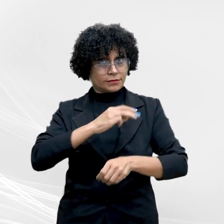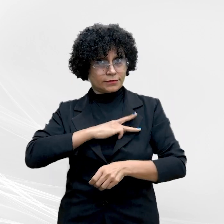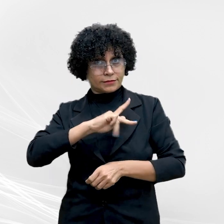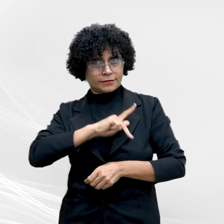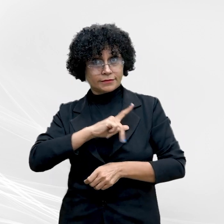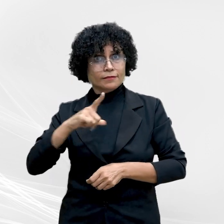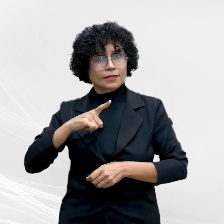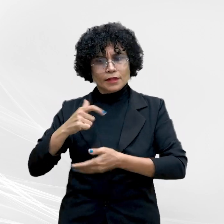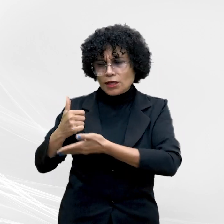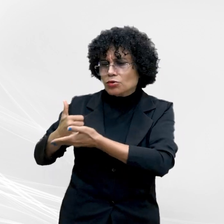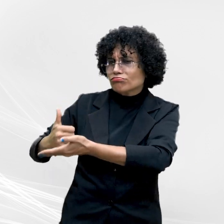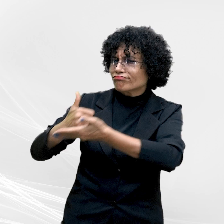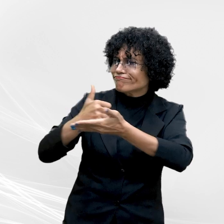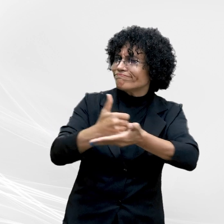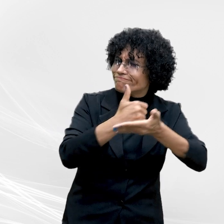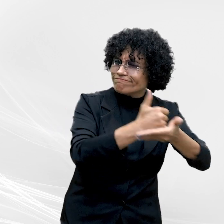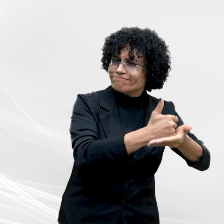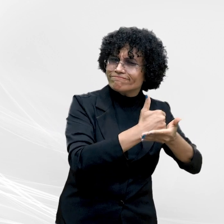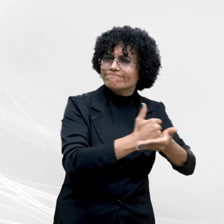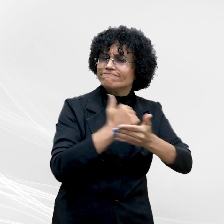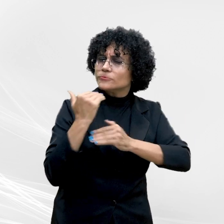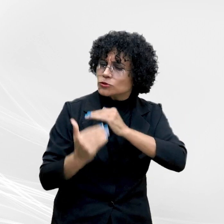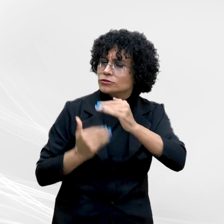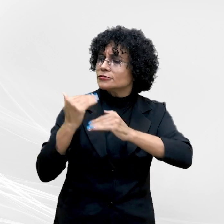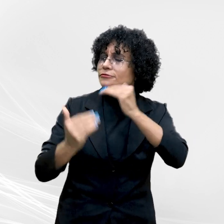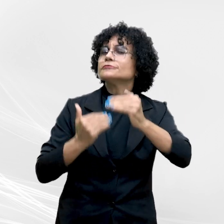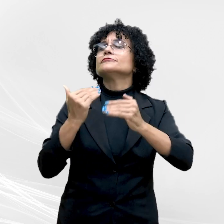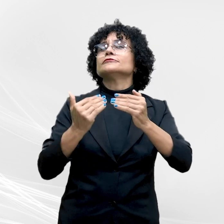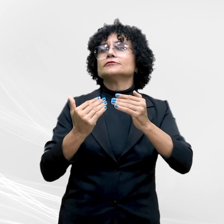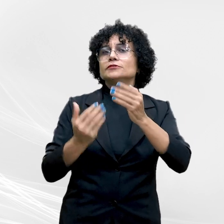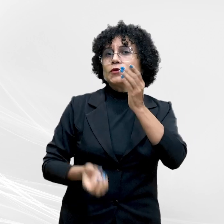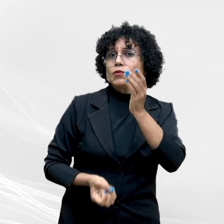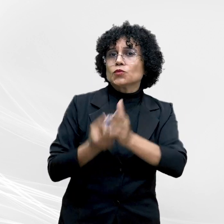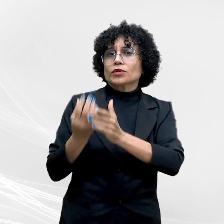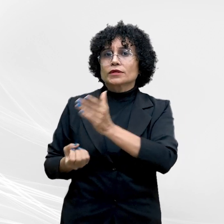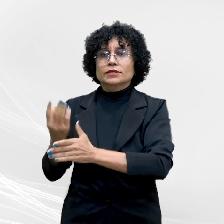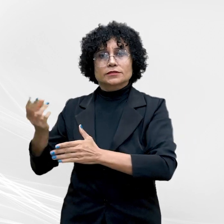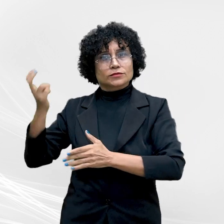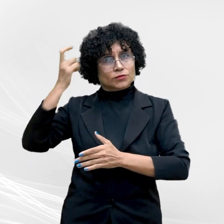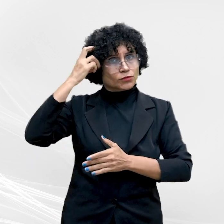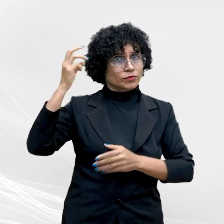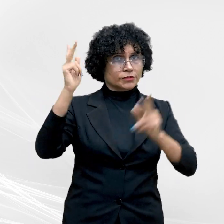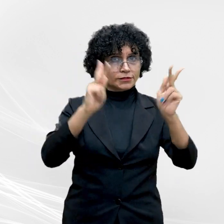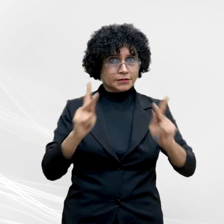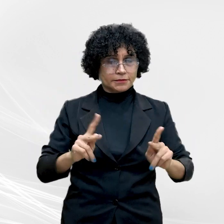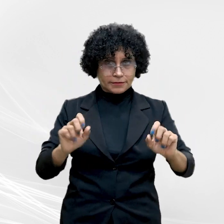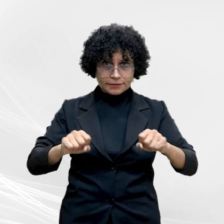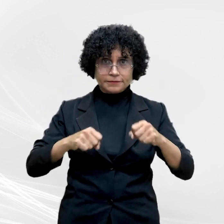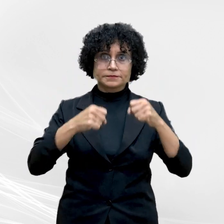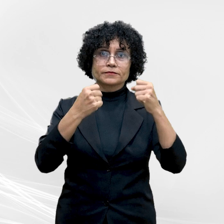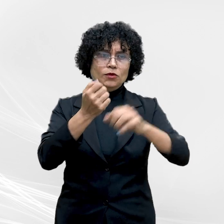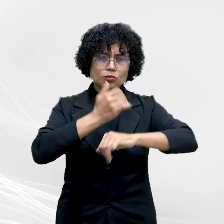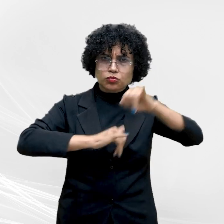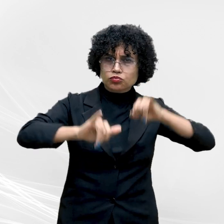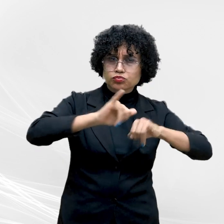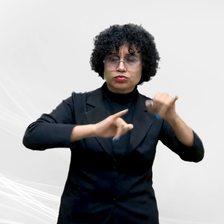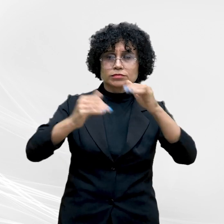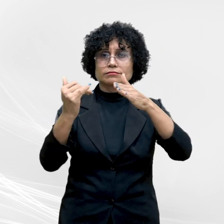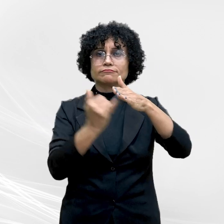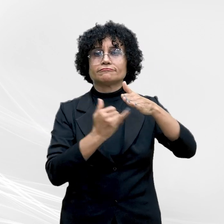muito a contribuir na construção de uma cultura de paz e defendeu a realização de campanhas institucionais para a